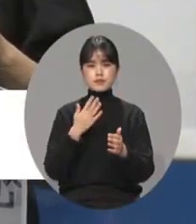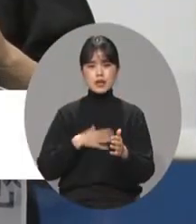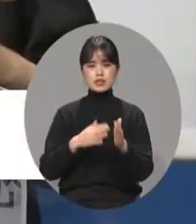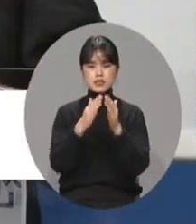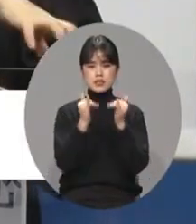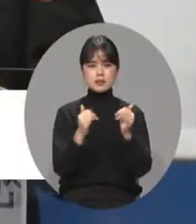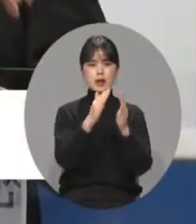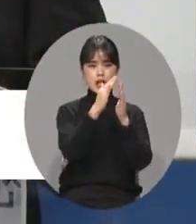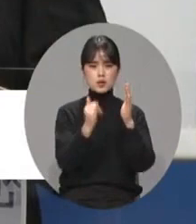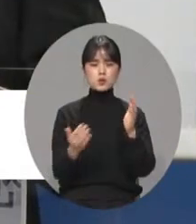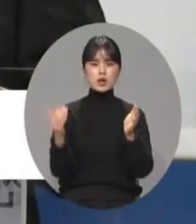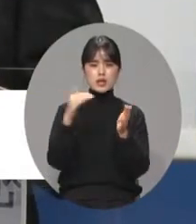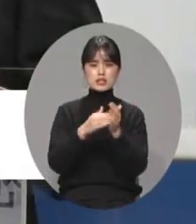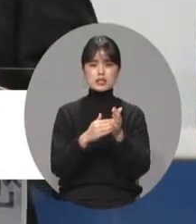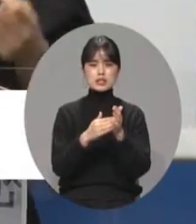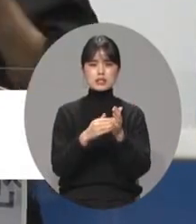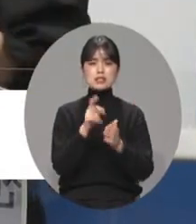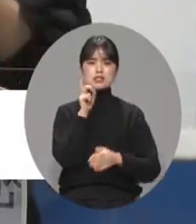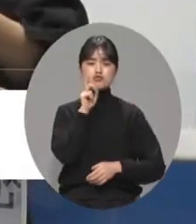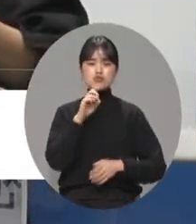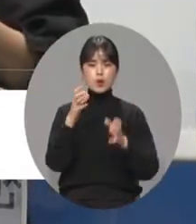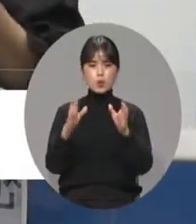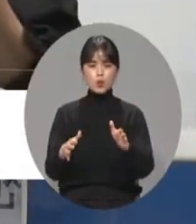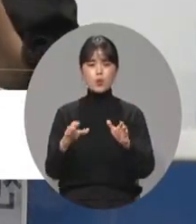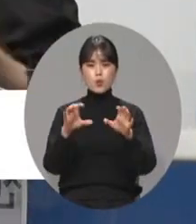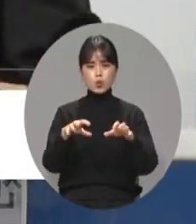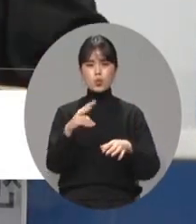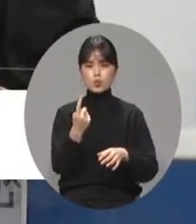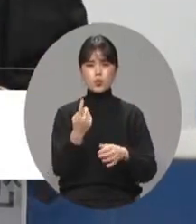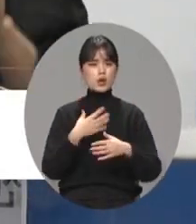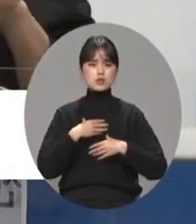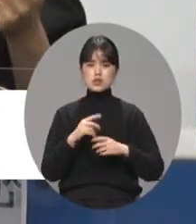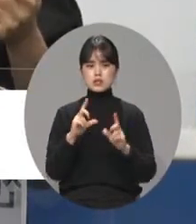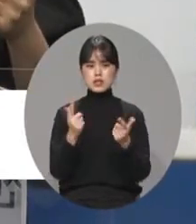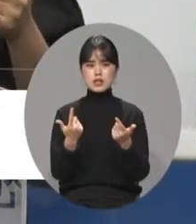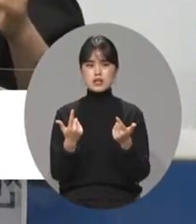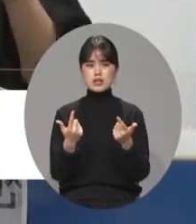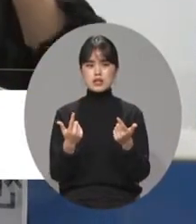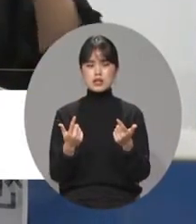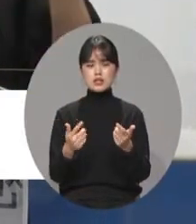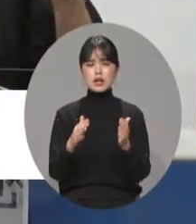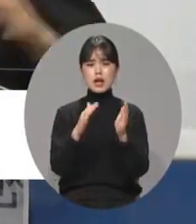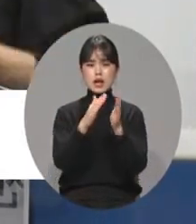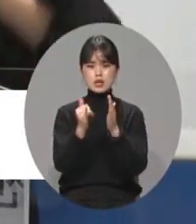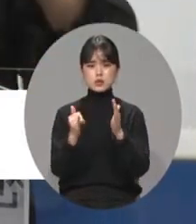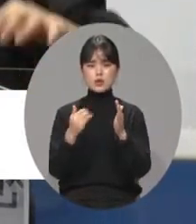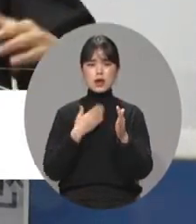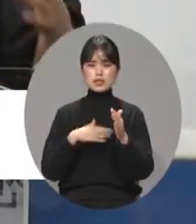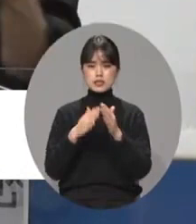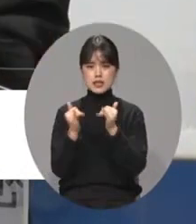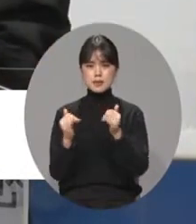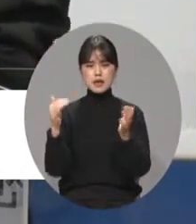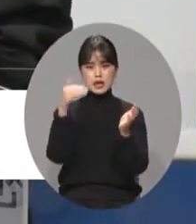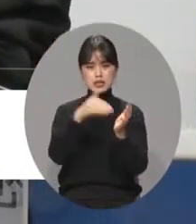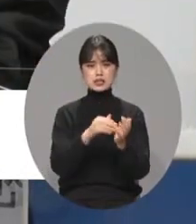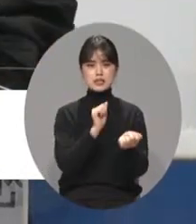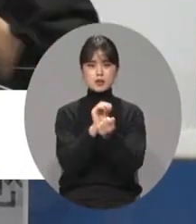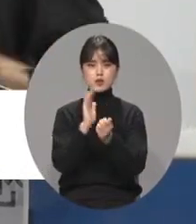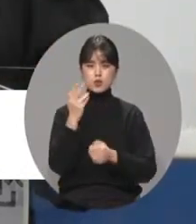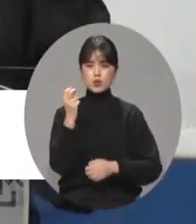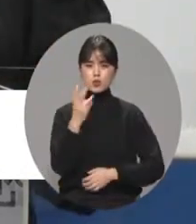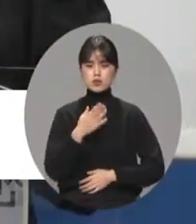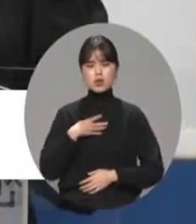익숙한 공간도 안전하지 않습니다. 가족과 이웃, 친구로부터 감염될 수 있고 또 자신도 모르게